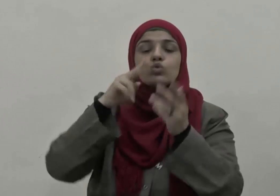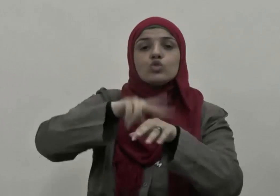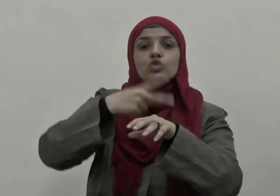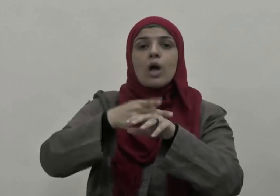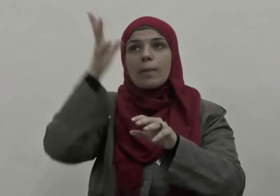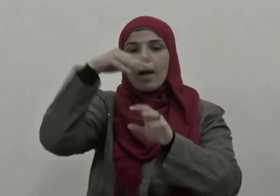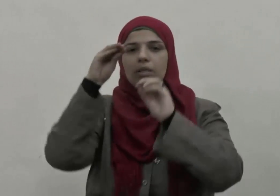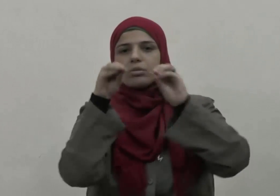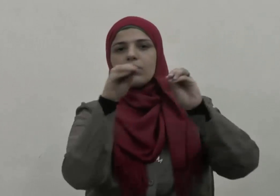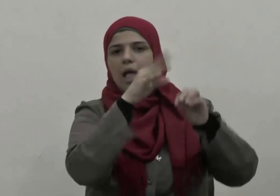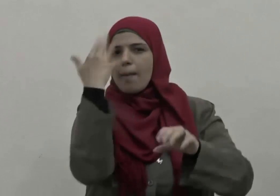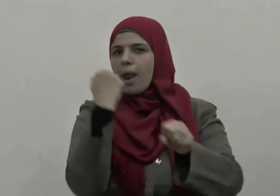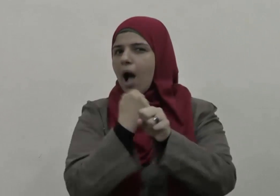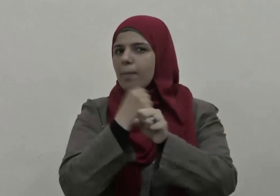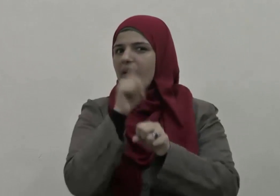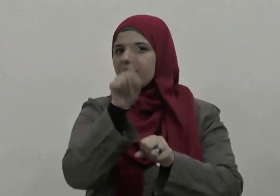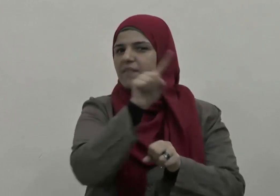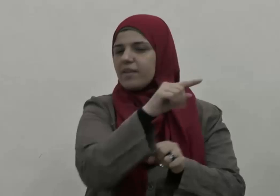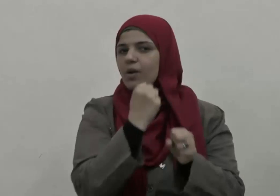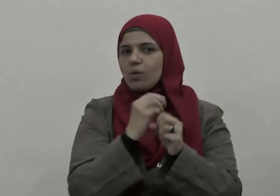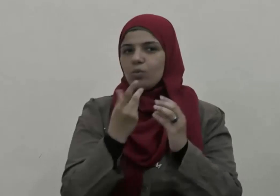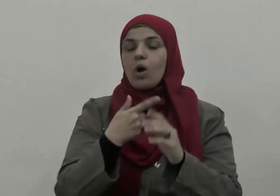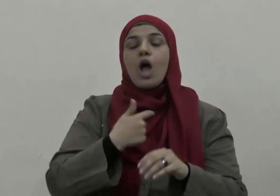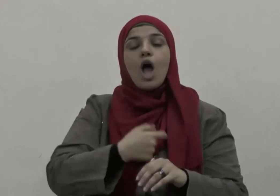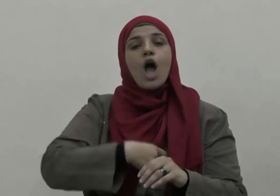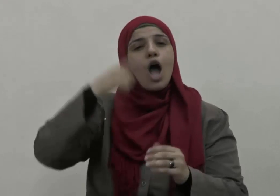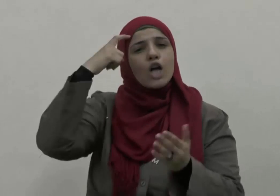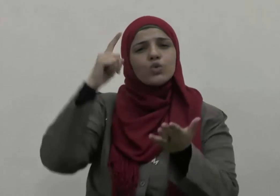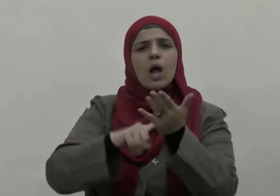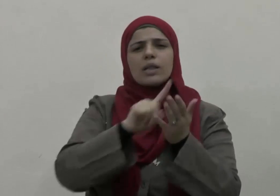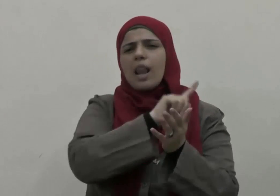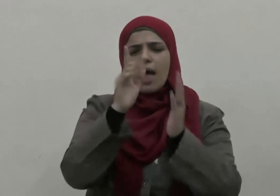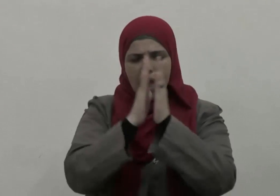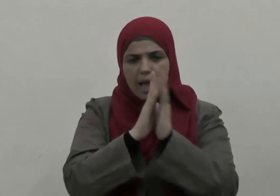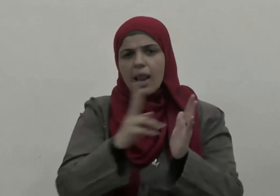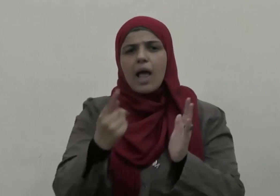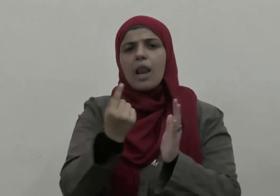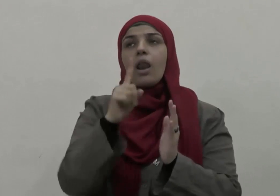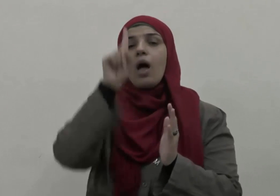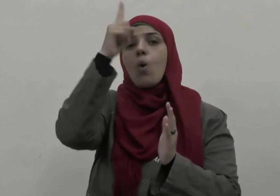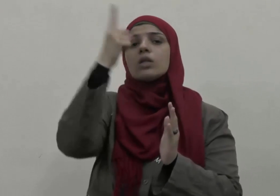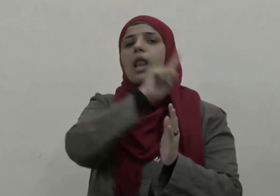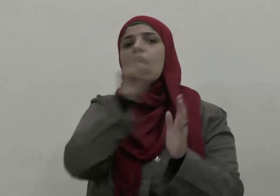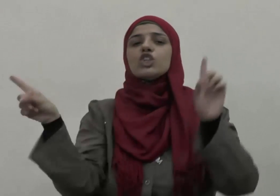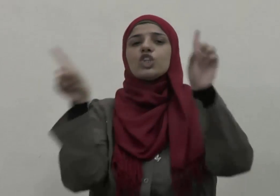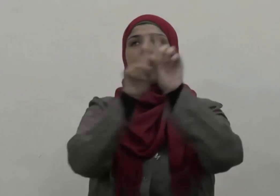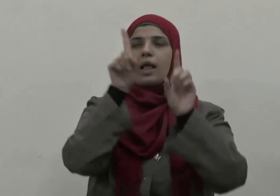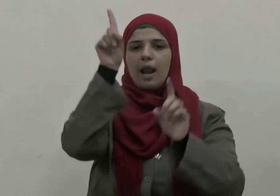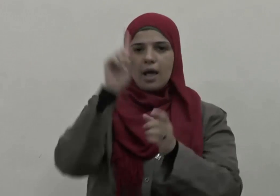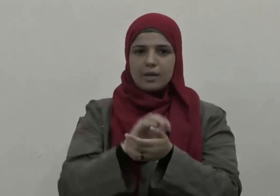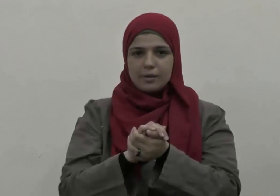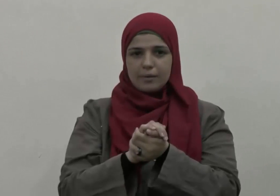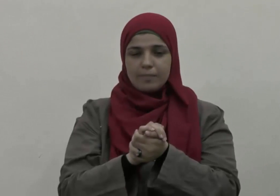كنتم تعملون وأشهد أن لا إله إلا الله وحده لا شريك له